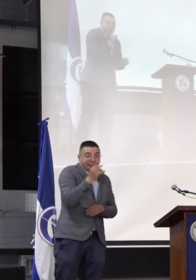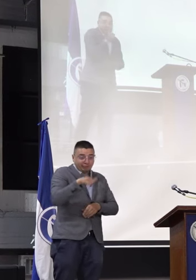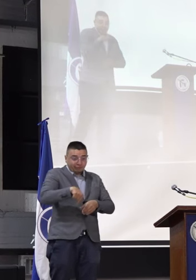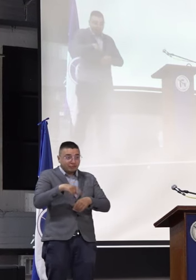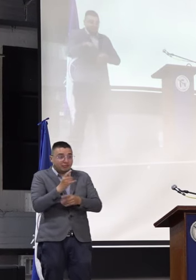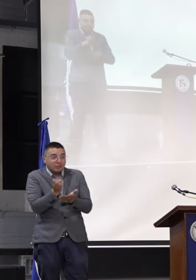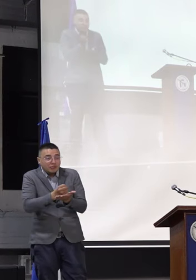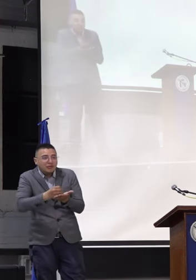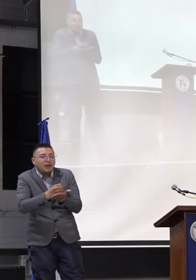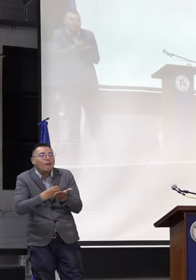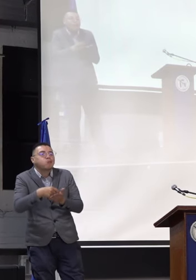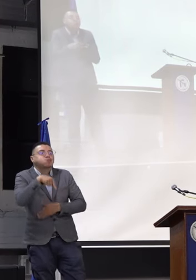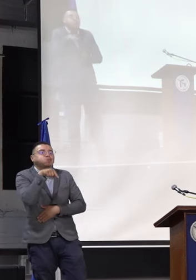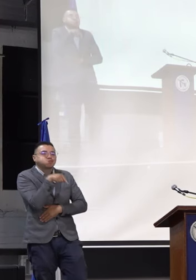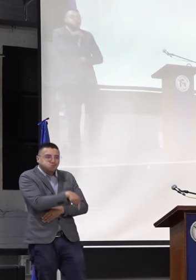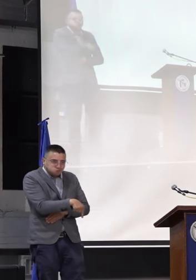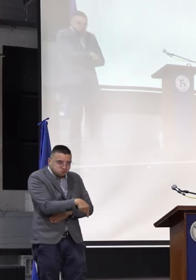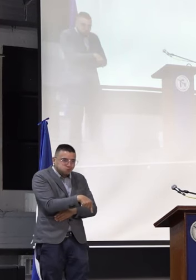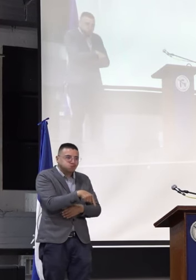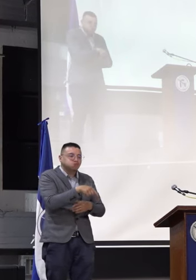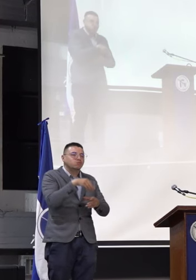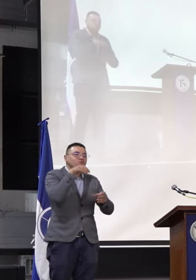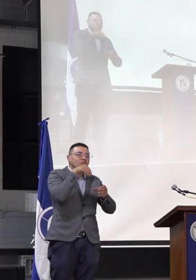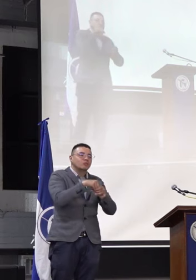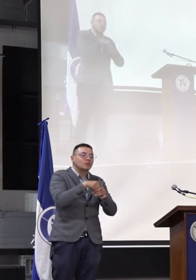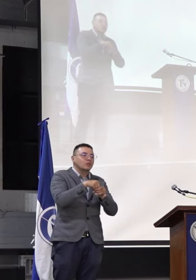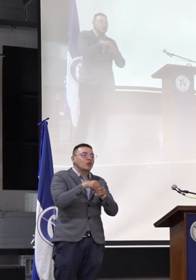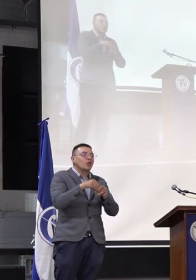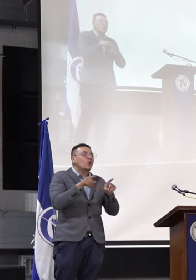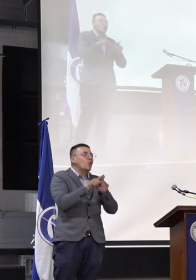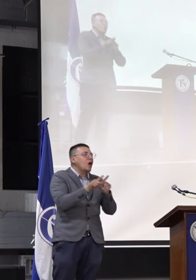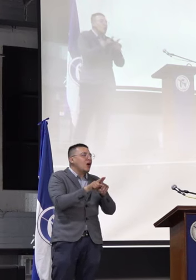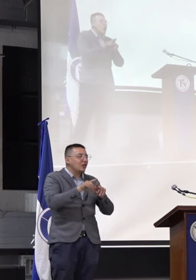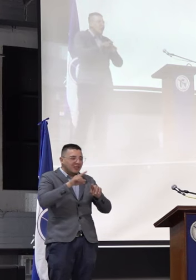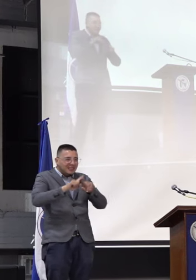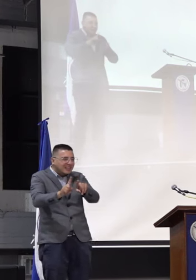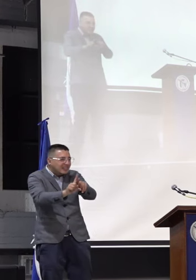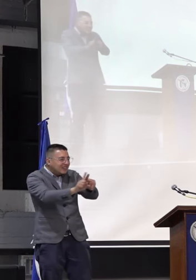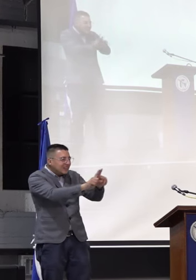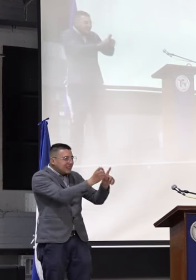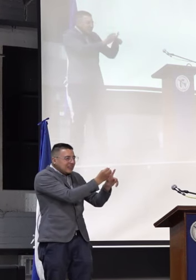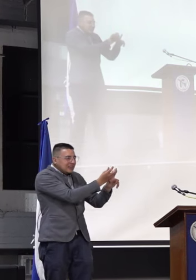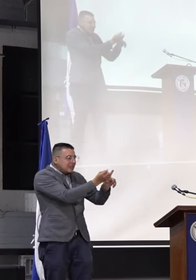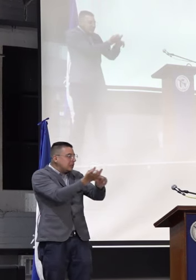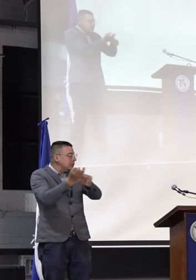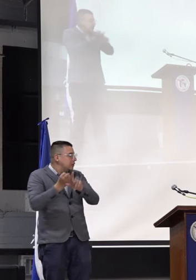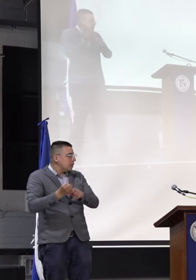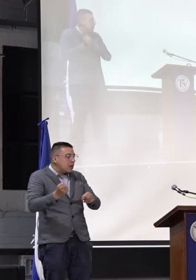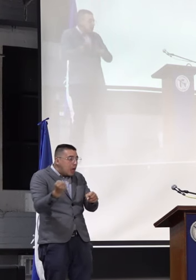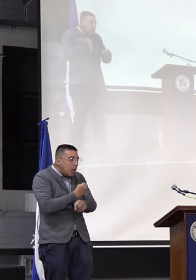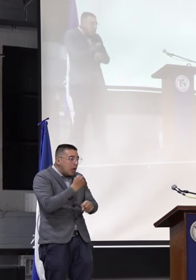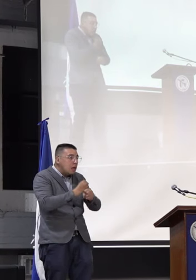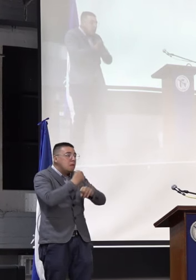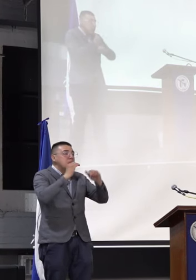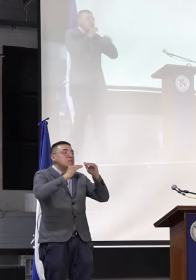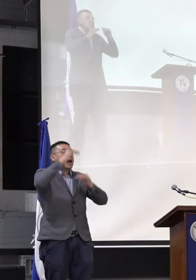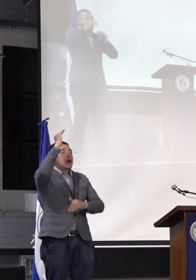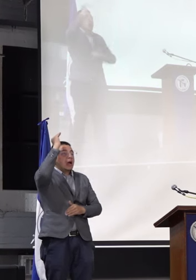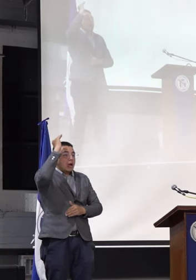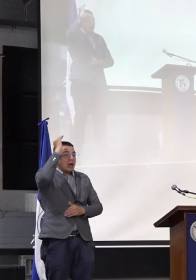es uno de los licenciaturas que más trabajo de campo tiene.